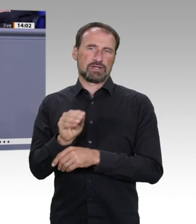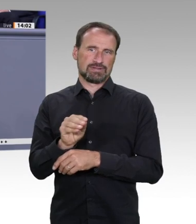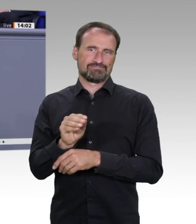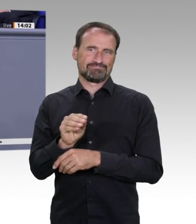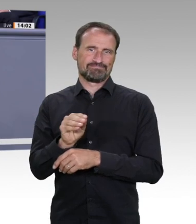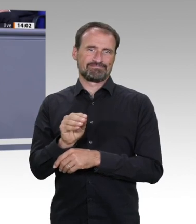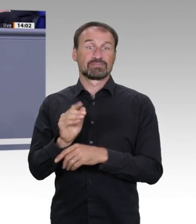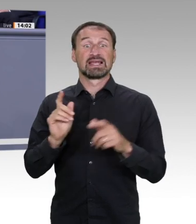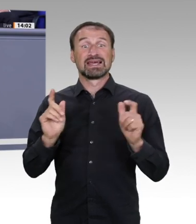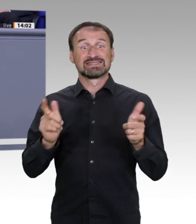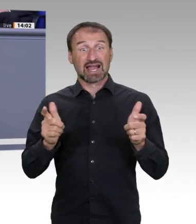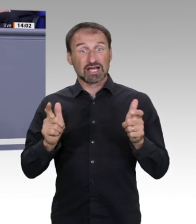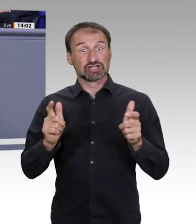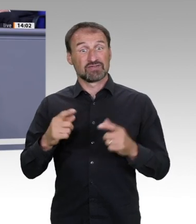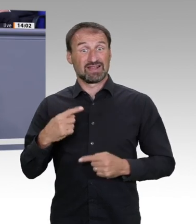gute Ergebnisse vor allem auch umzusetzen.